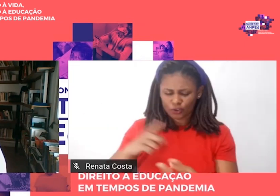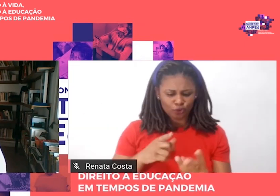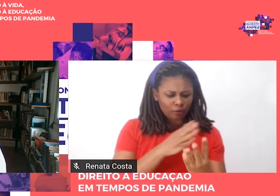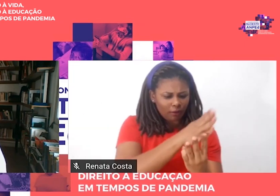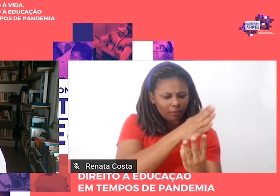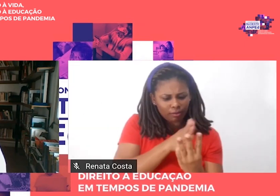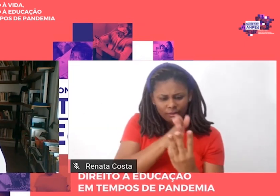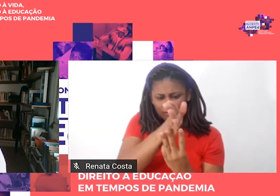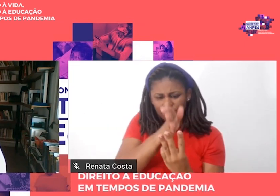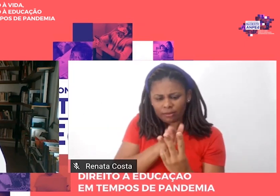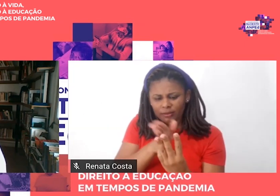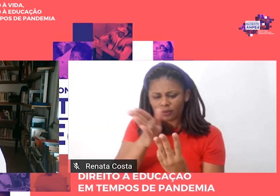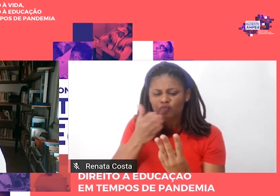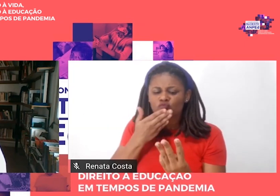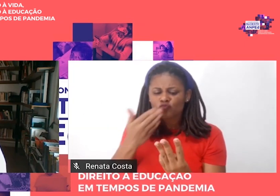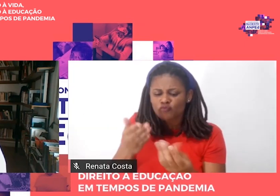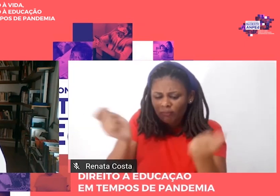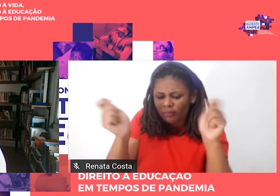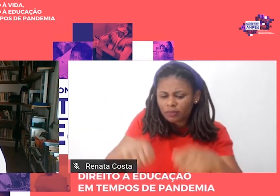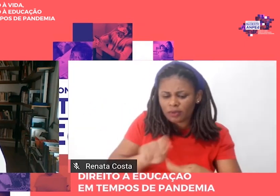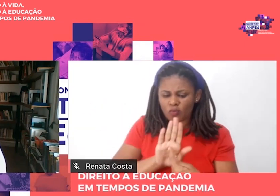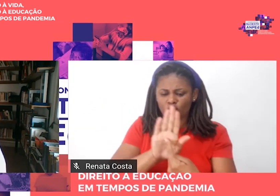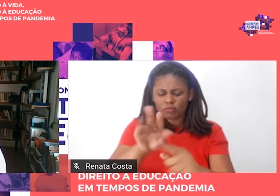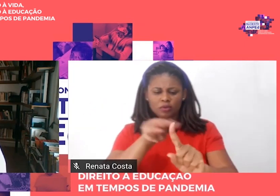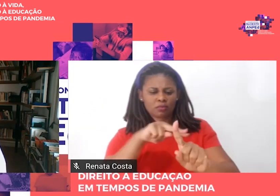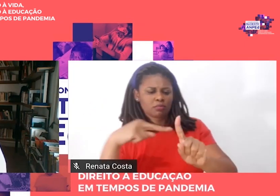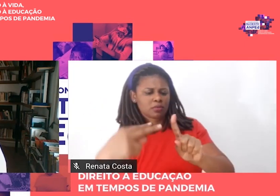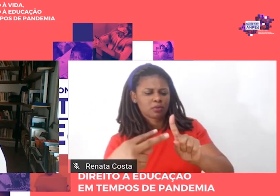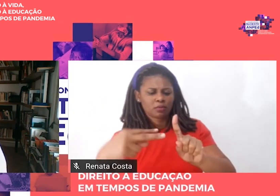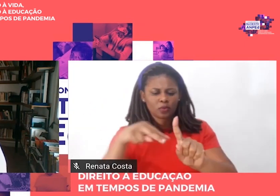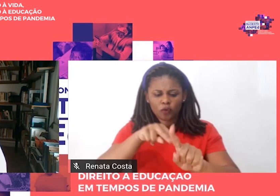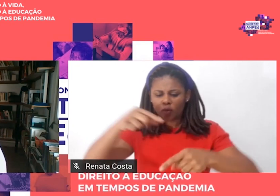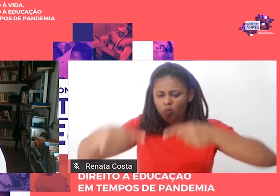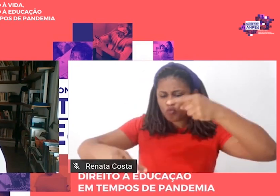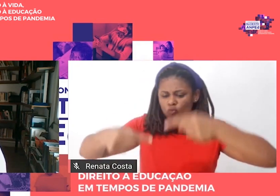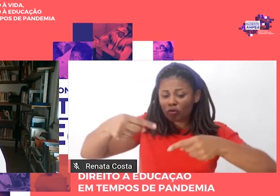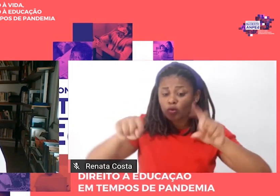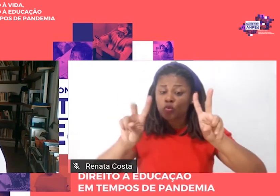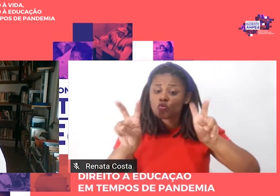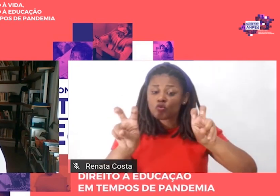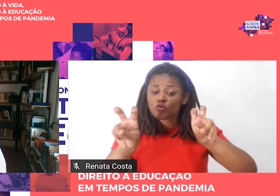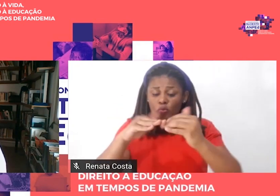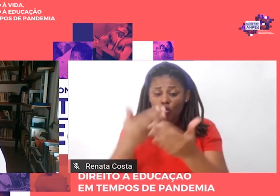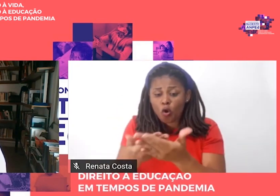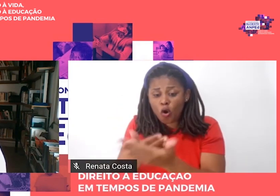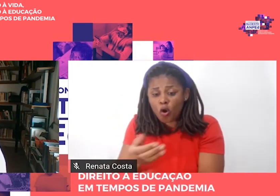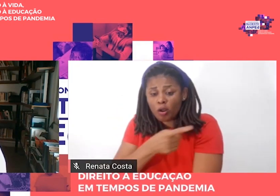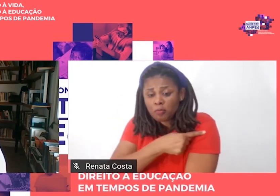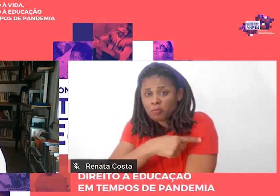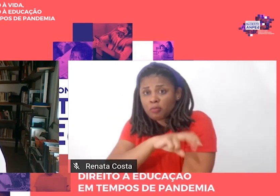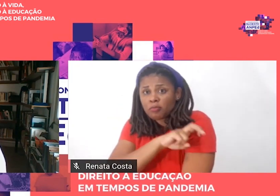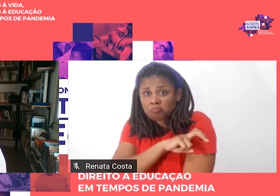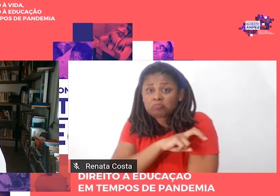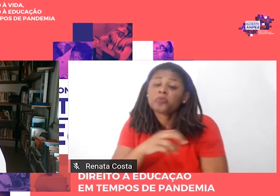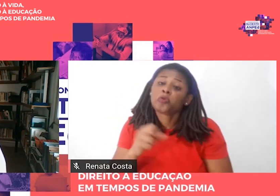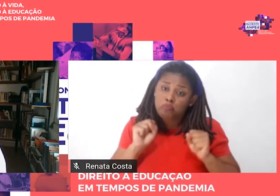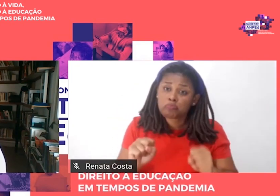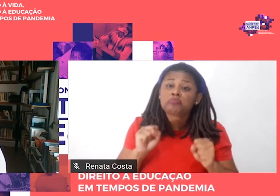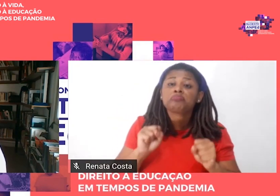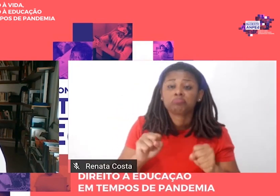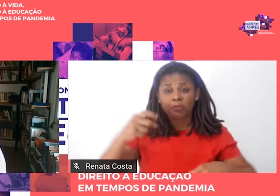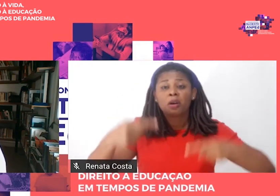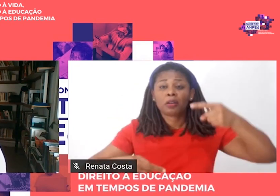abordagem política do funcionamento interno da escola de primeiro grau. Podia fazer uma análise da política educacional fazendo a crítica da